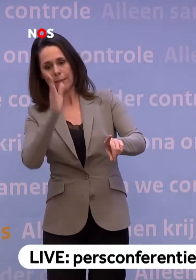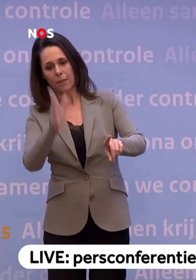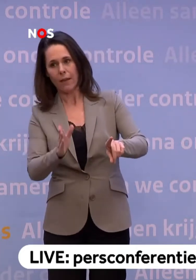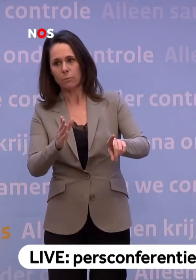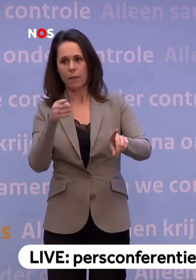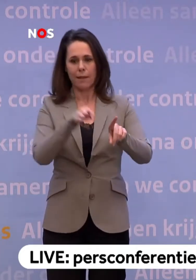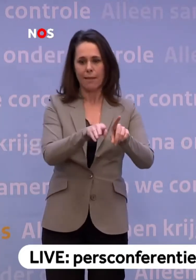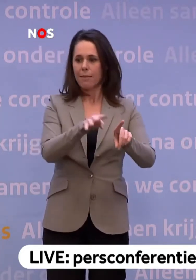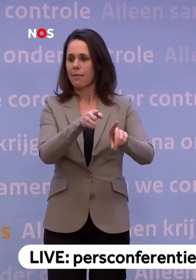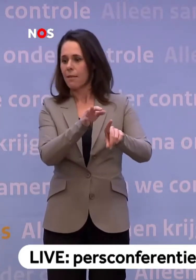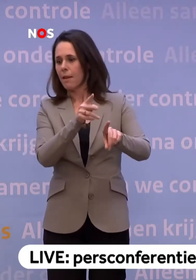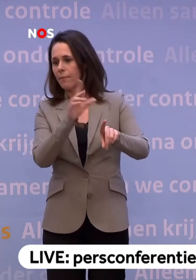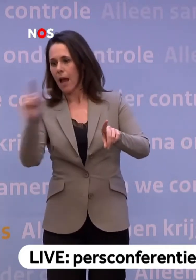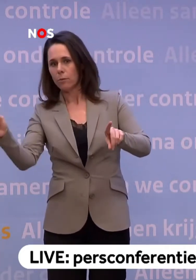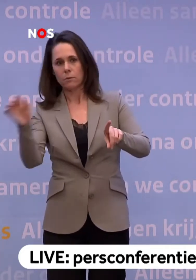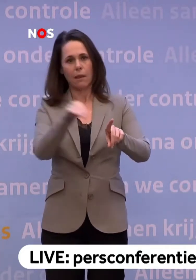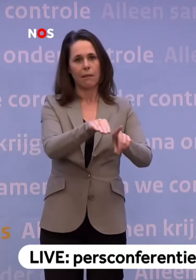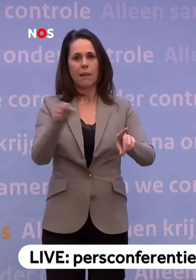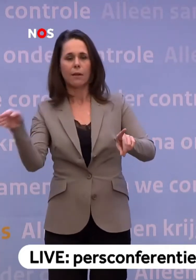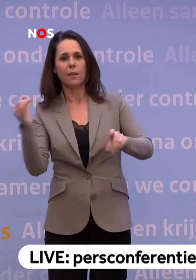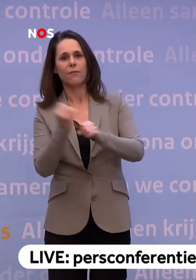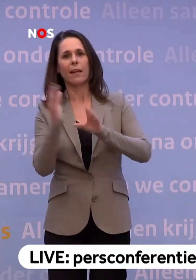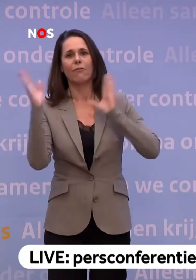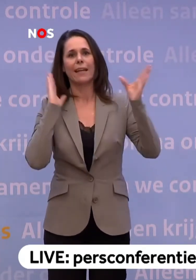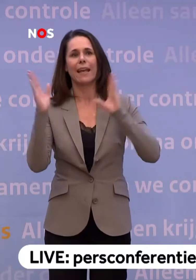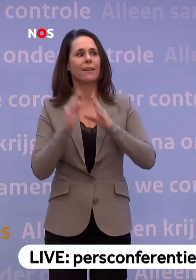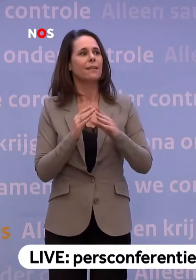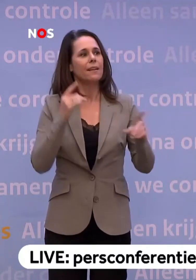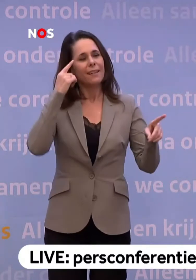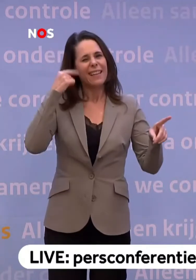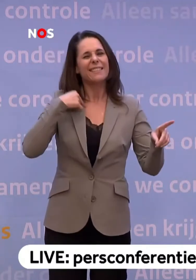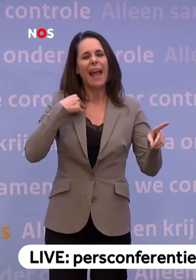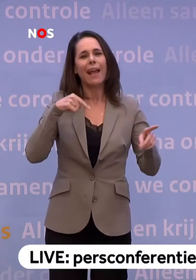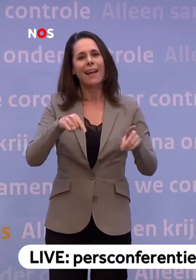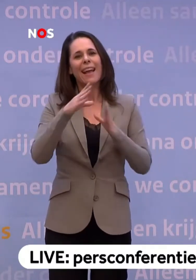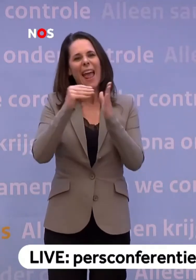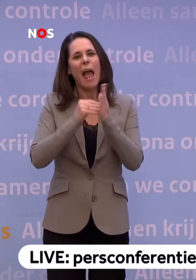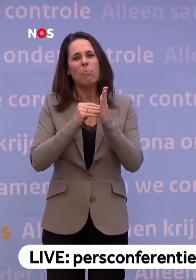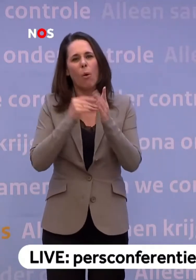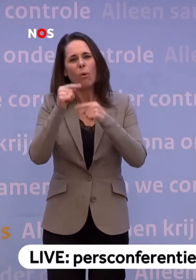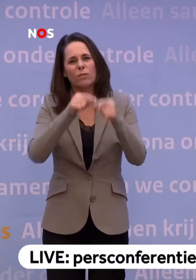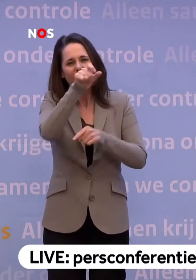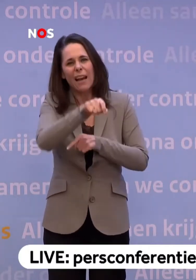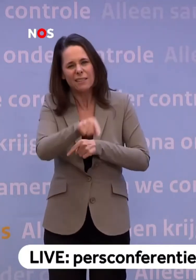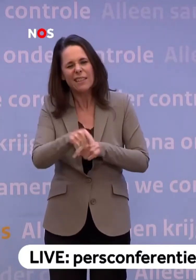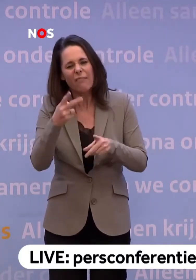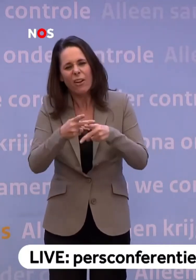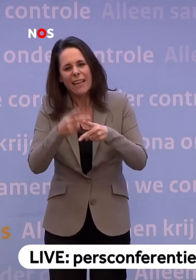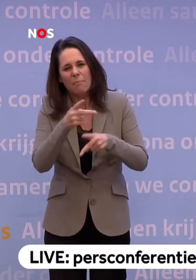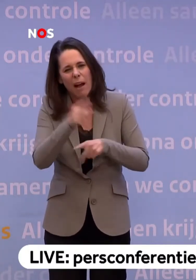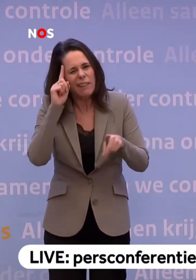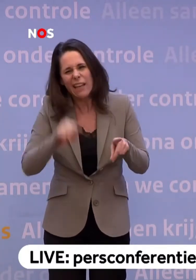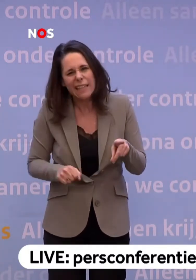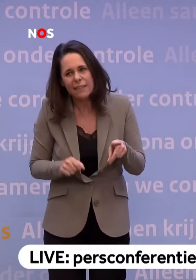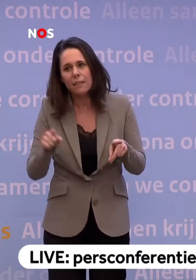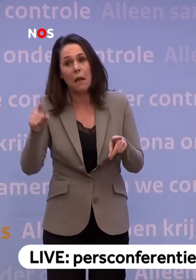een in en uitkeer houden in bijvoorbeeld werkverkeer? Ik denk dus dat die app-ontwikkelaars daar wel rekening mee houden, zou het niet? Dat weet ik niet. Dat is mijn